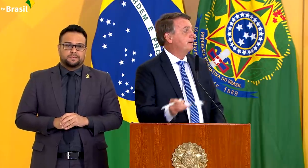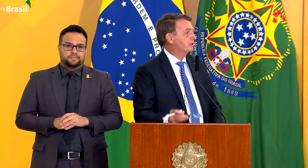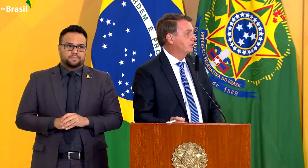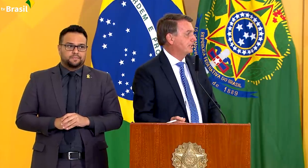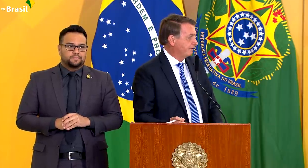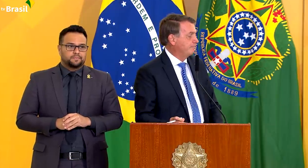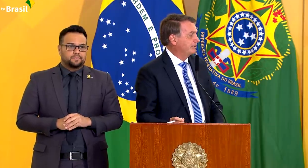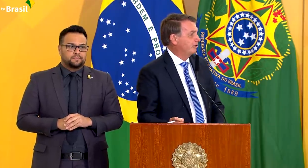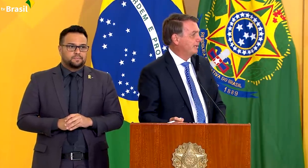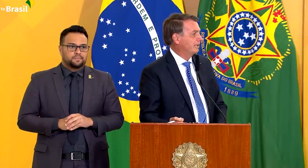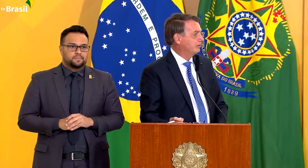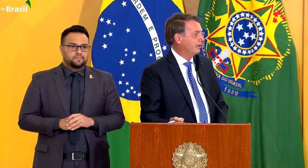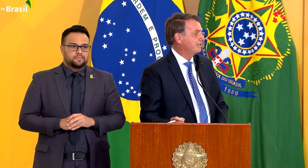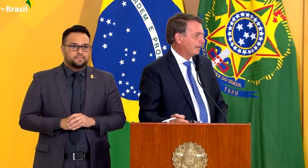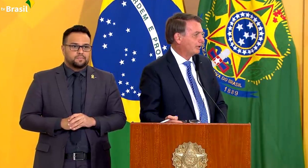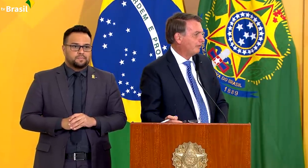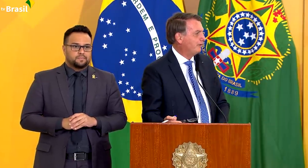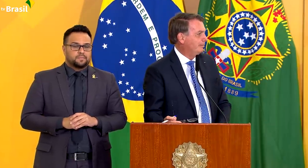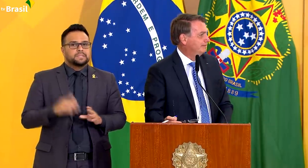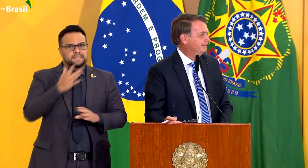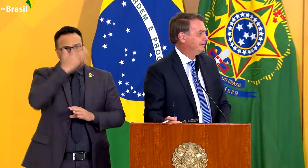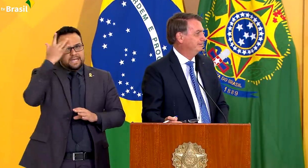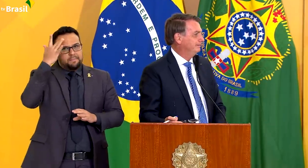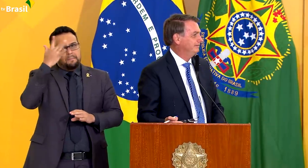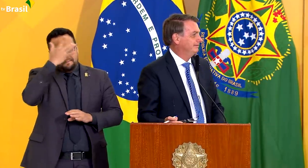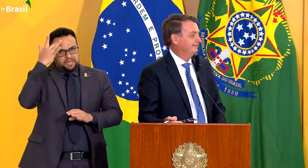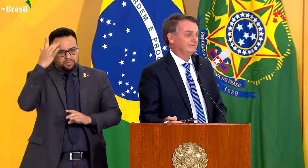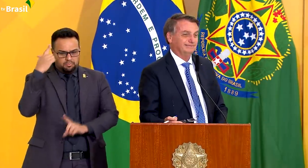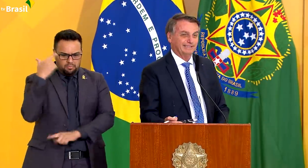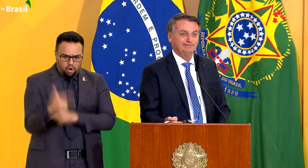quem emprestou o serviço militar obrigatório sabe o que é a fome.